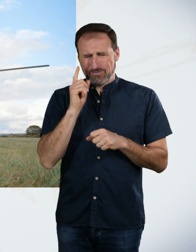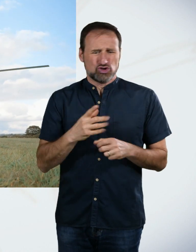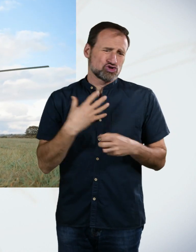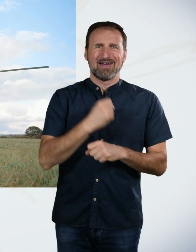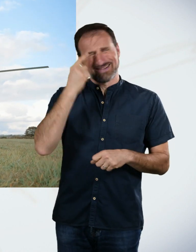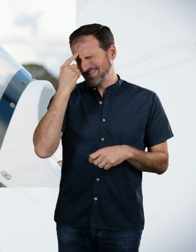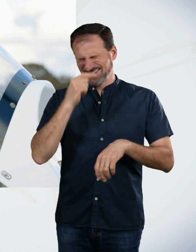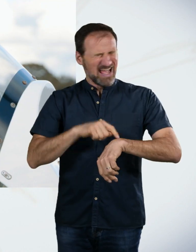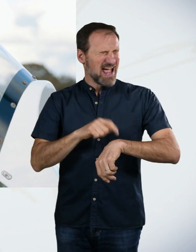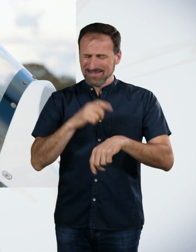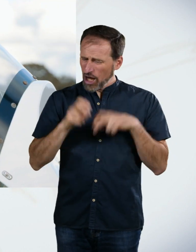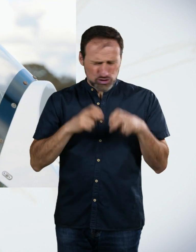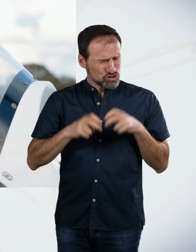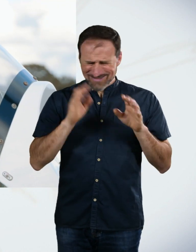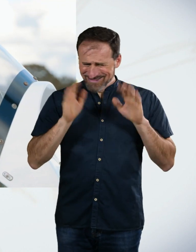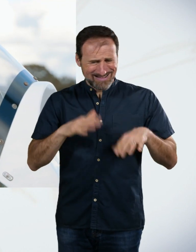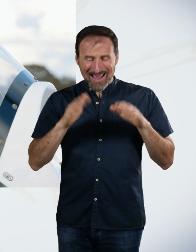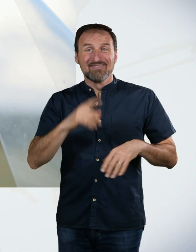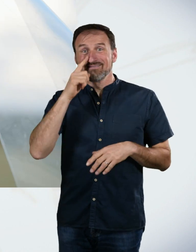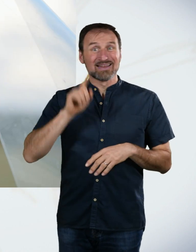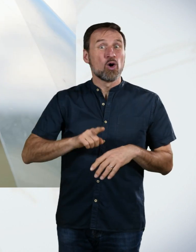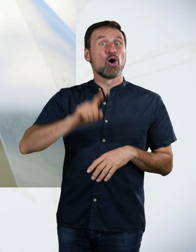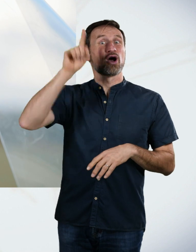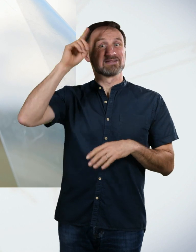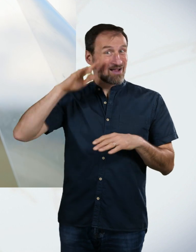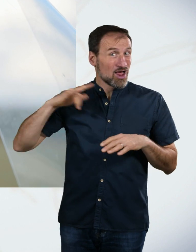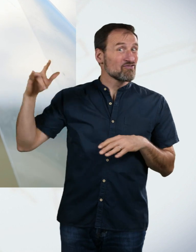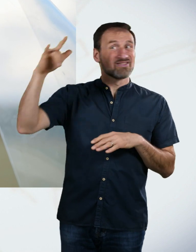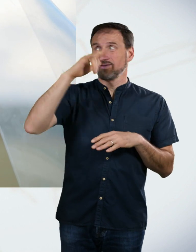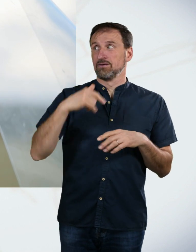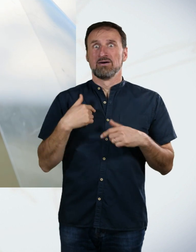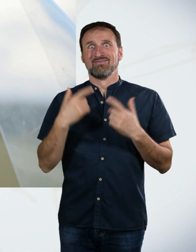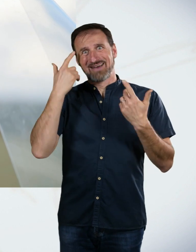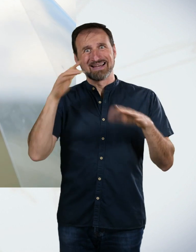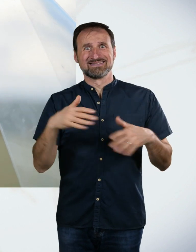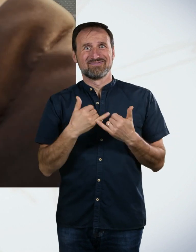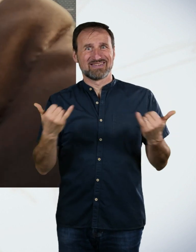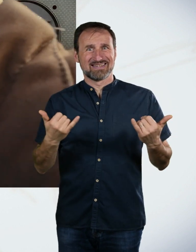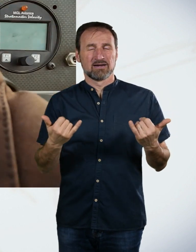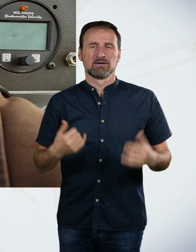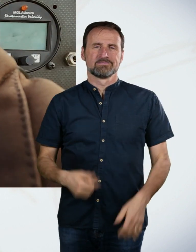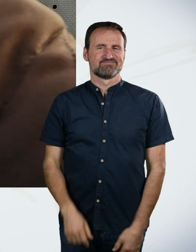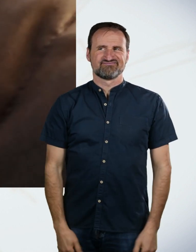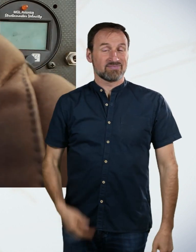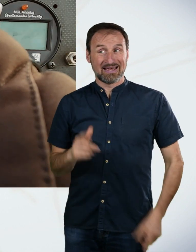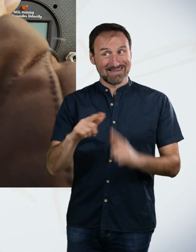Minute. Weil ich weiß ja nicht, wie es mir dann oben in der Luft geht. Also du denkst, du hast schon alles gemacht mit diesem Team. Aber dann